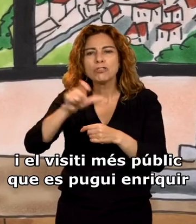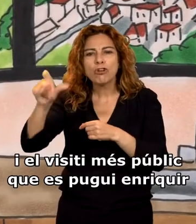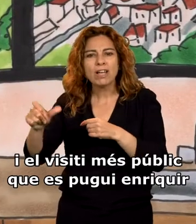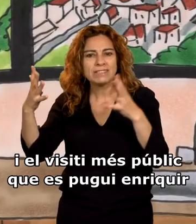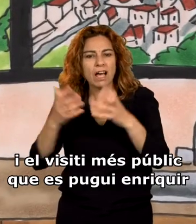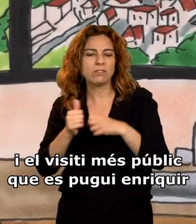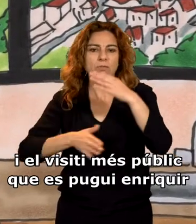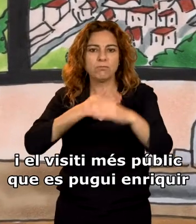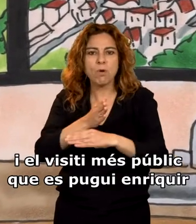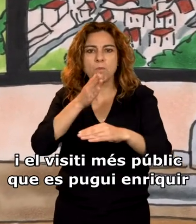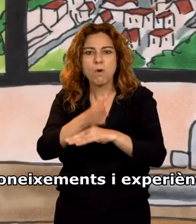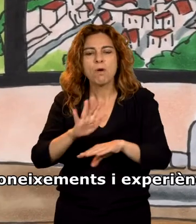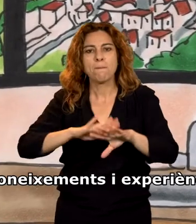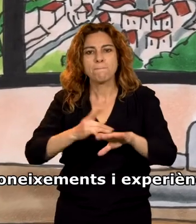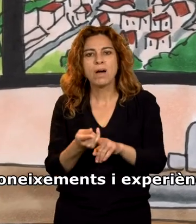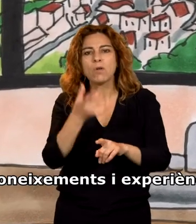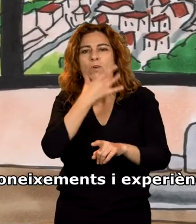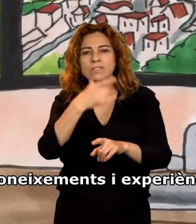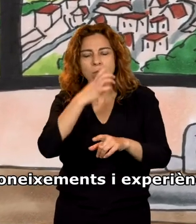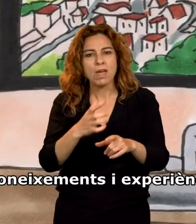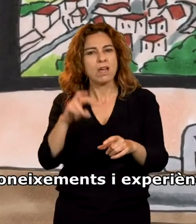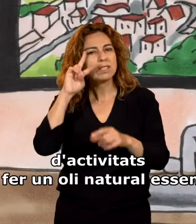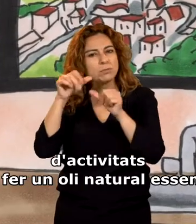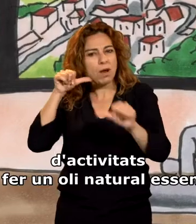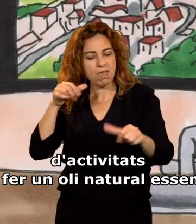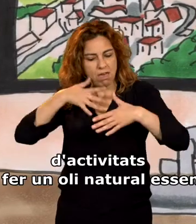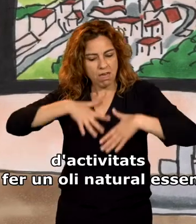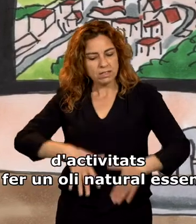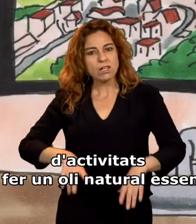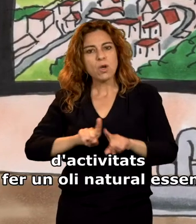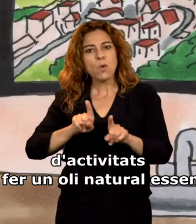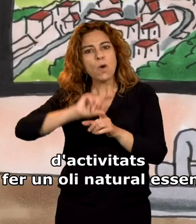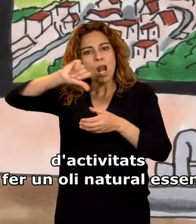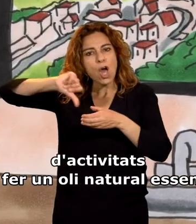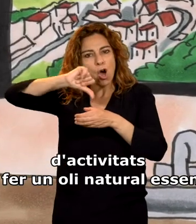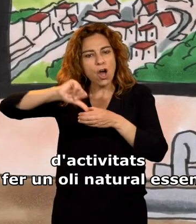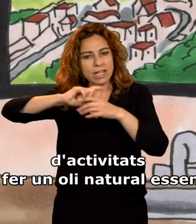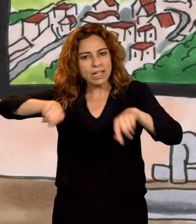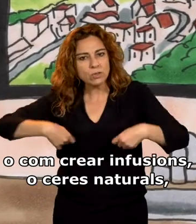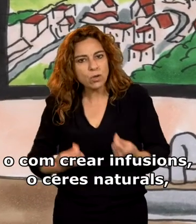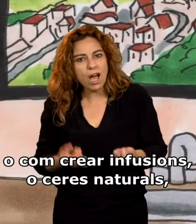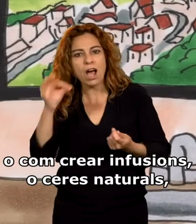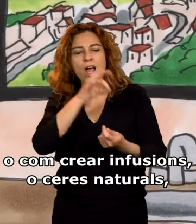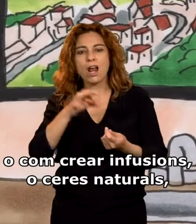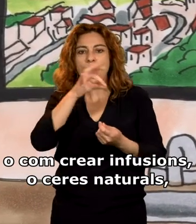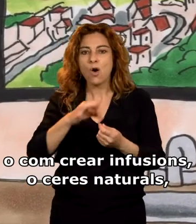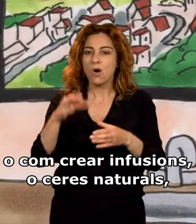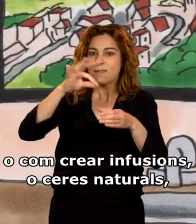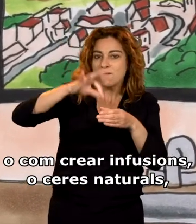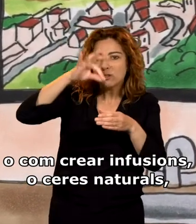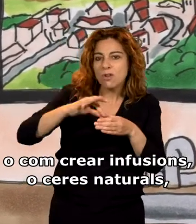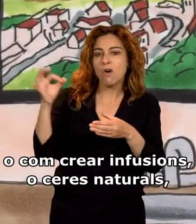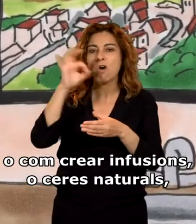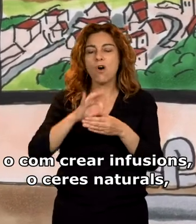visiti més públic que es pugui enriquir de coneixements i experiències, d'activitats com fer un oli natural essencial o com crear infusions,